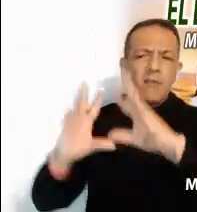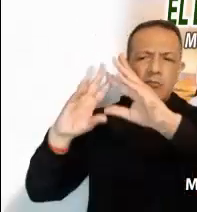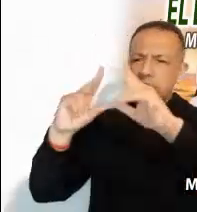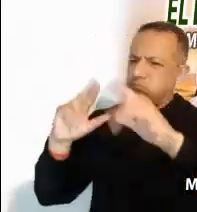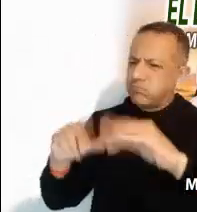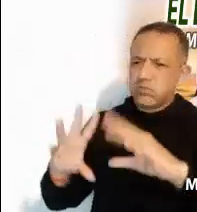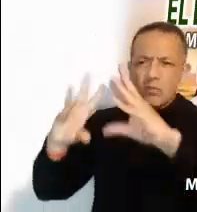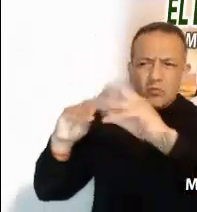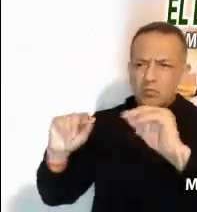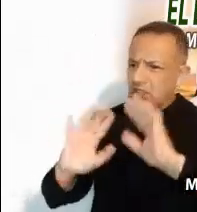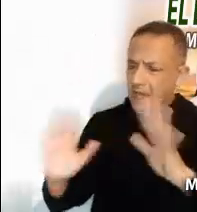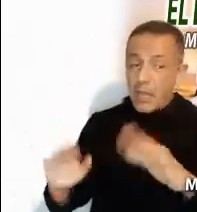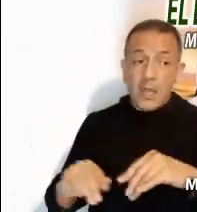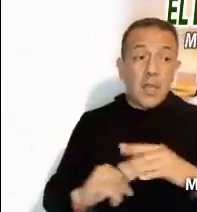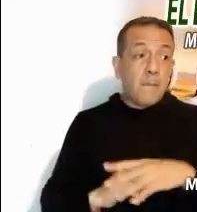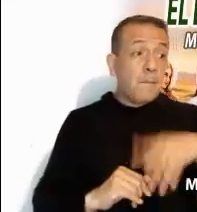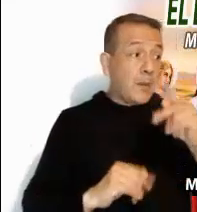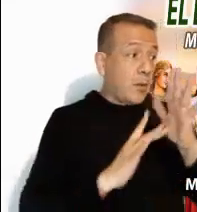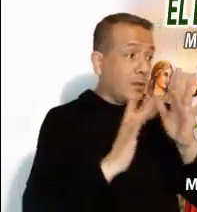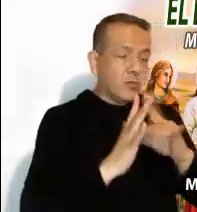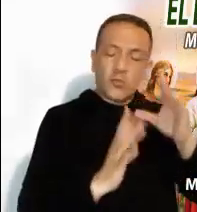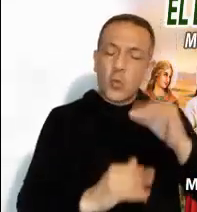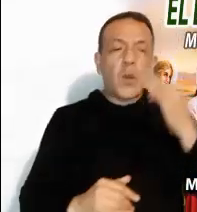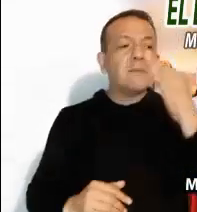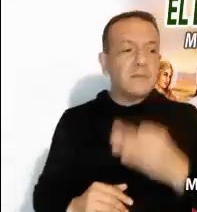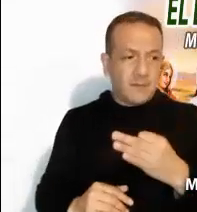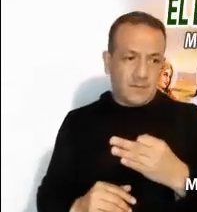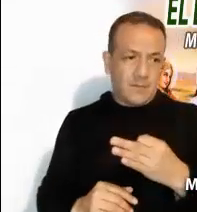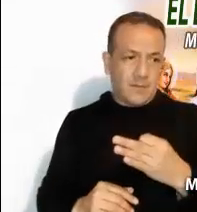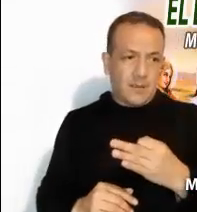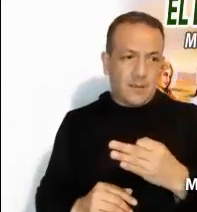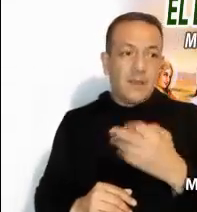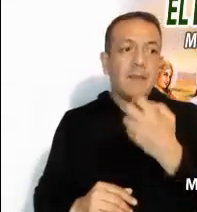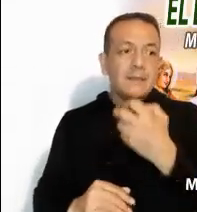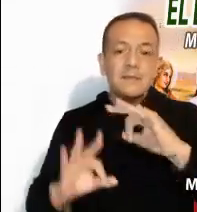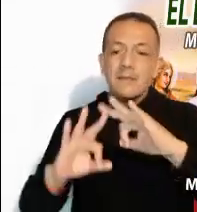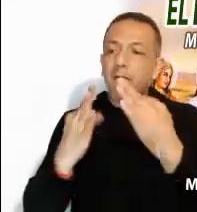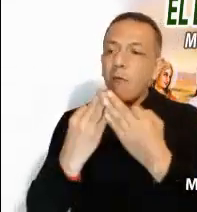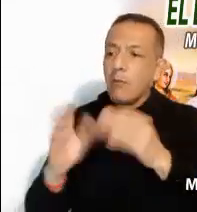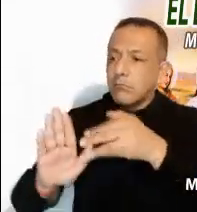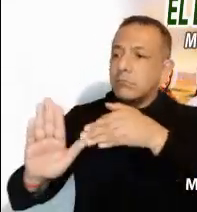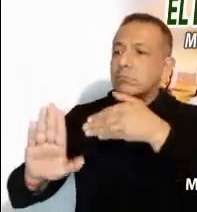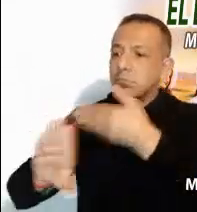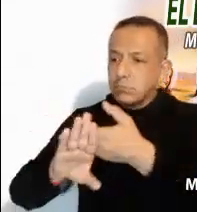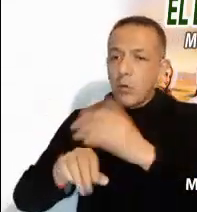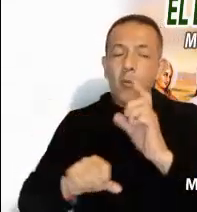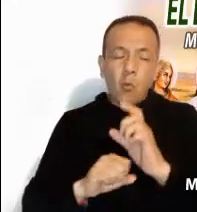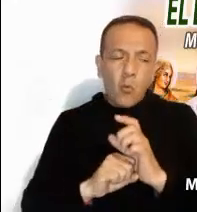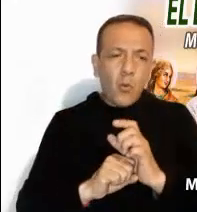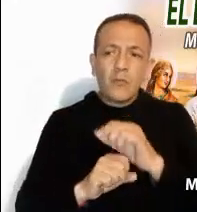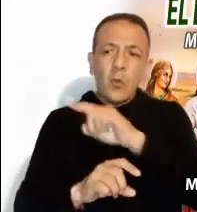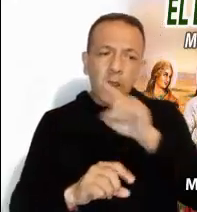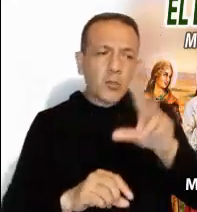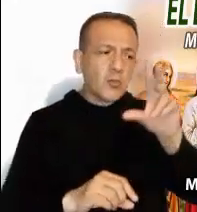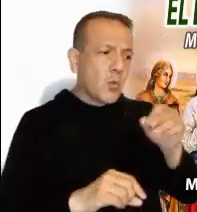Nueva y al mismo Jesús, pero Jesús no acepta este tipo de rechazos y de condenas a causa de su persona.